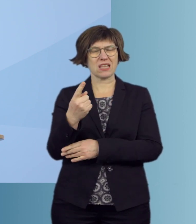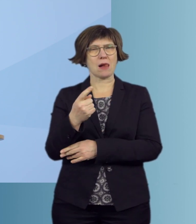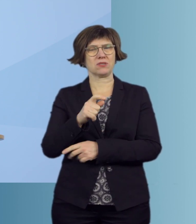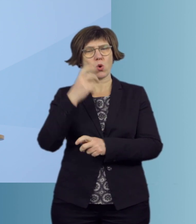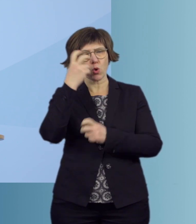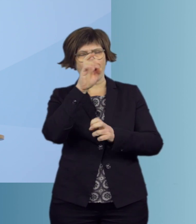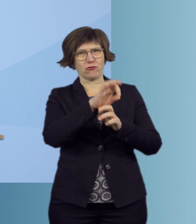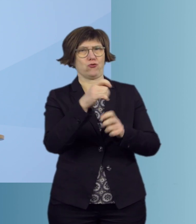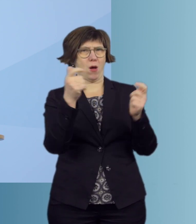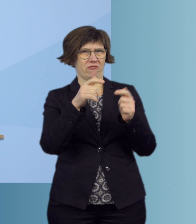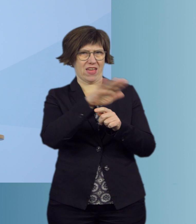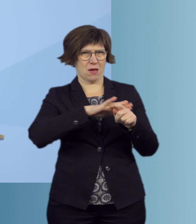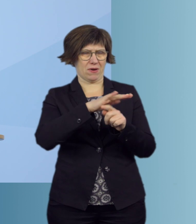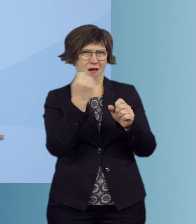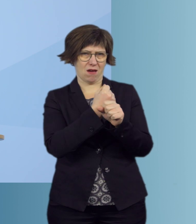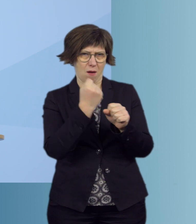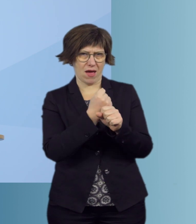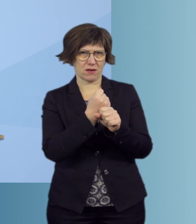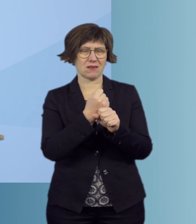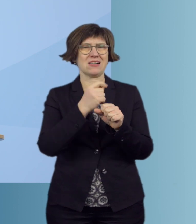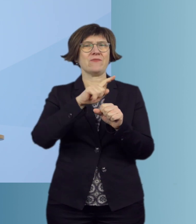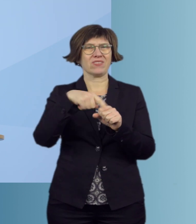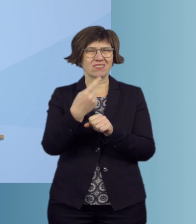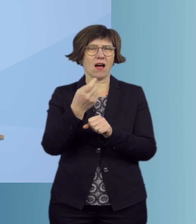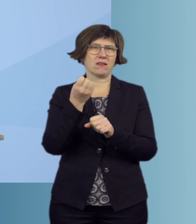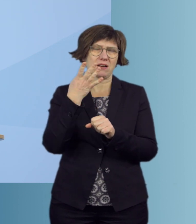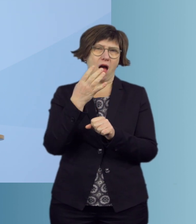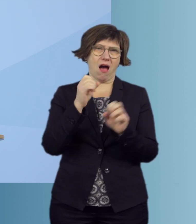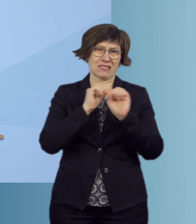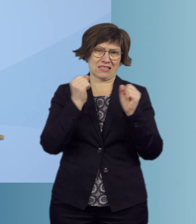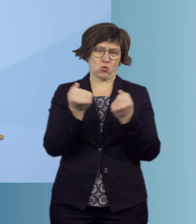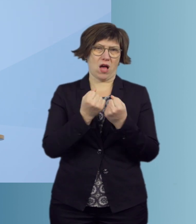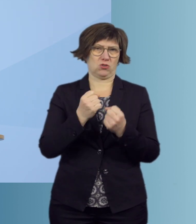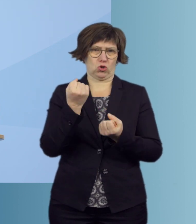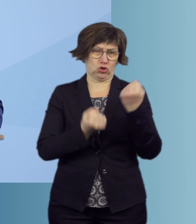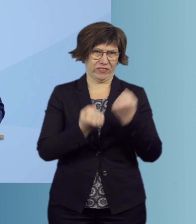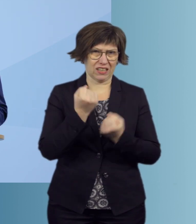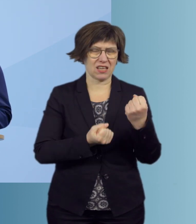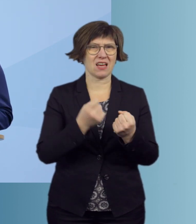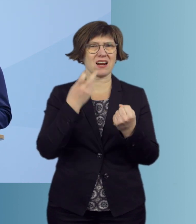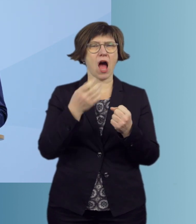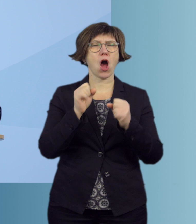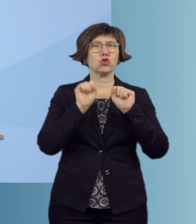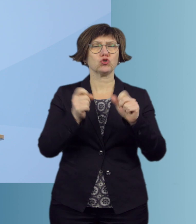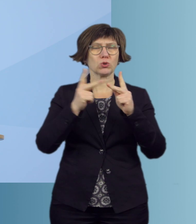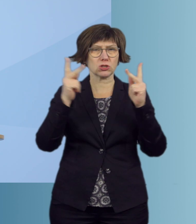sich um diese Menschen kümmern. Das folgt der traurigen, der bitteren Erkenntnis, dass trotz aller Schutzkonzepte